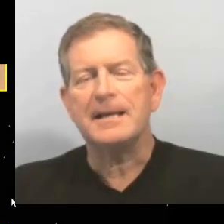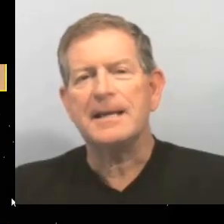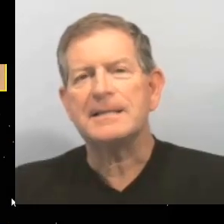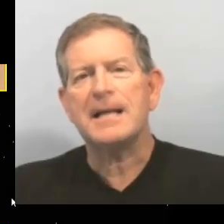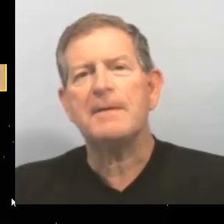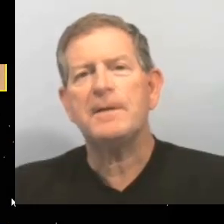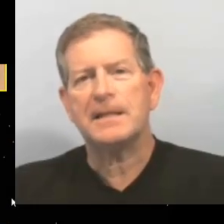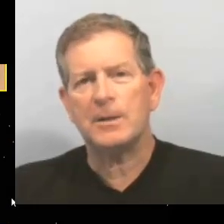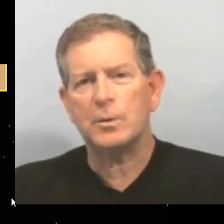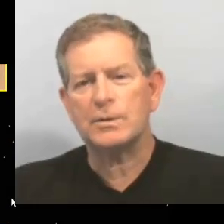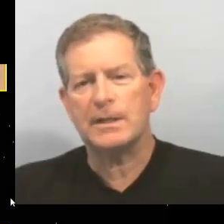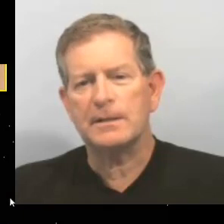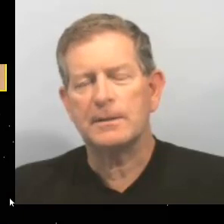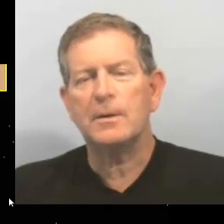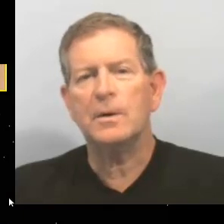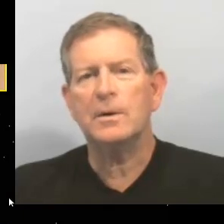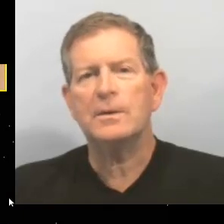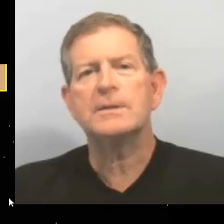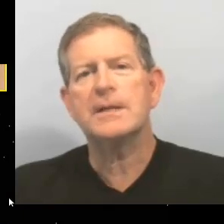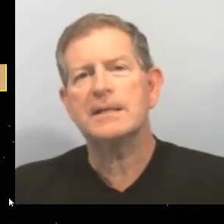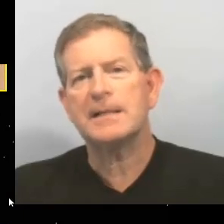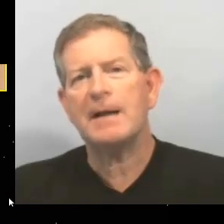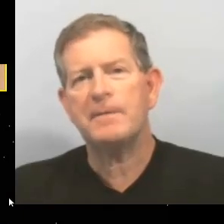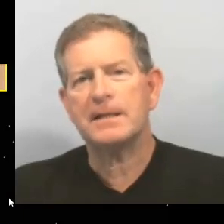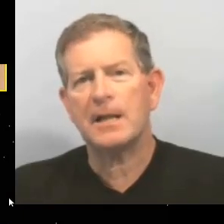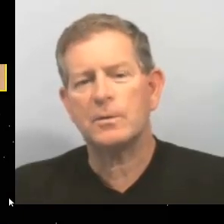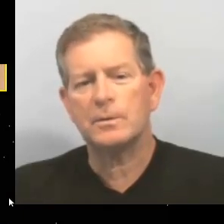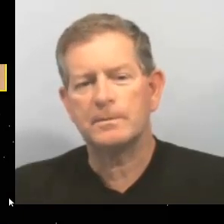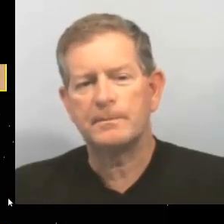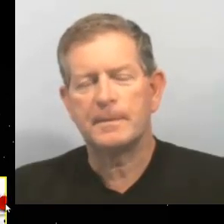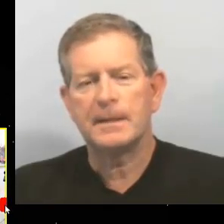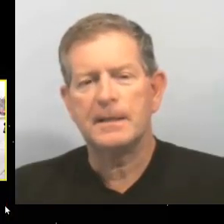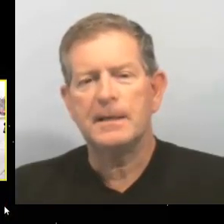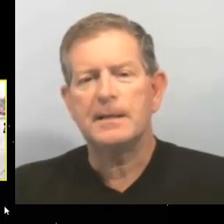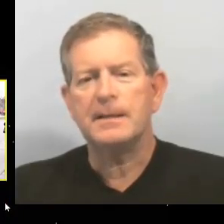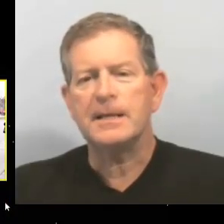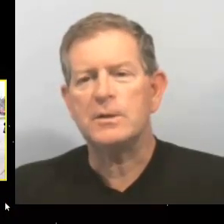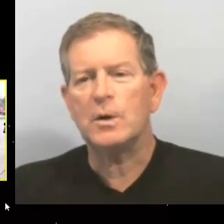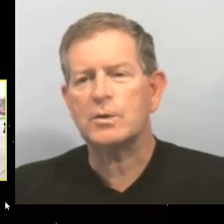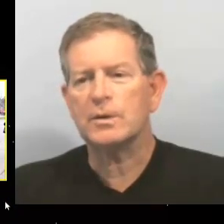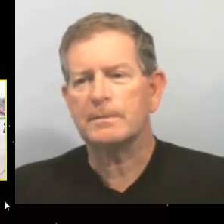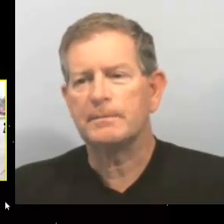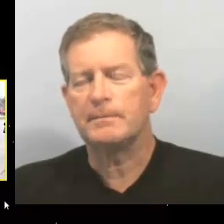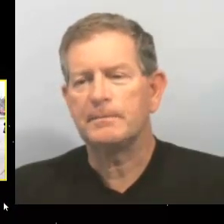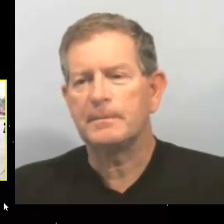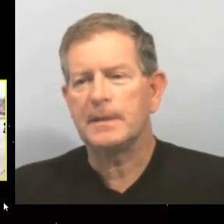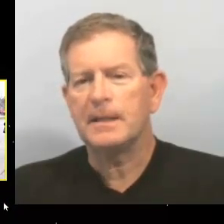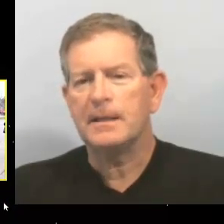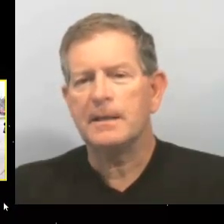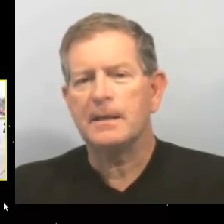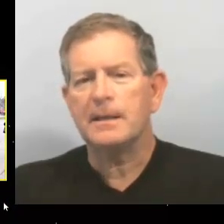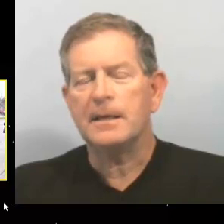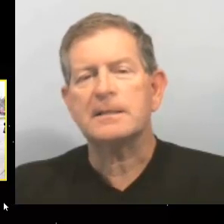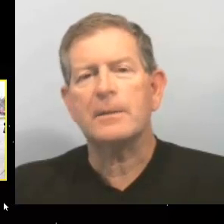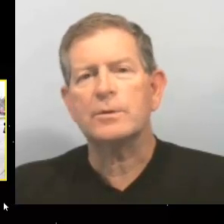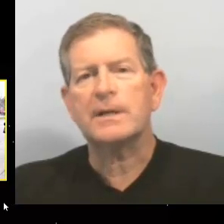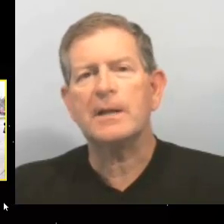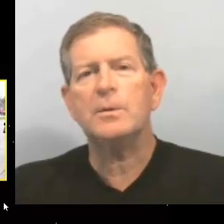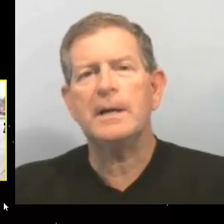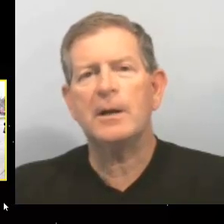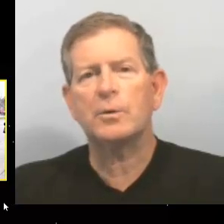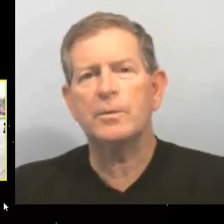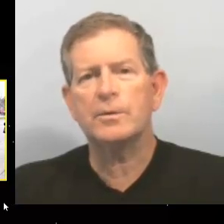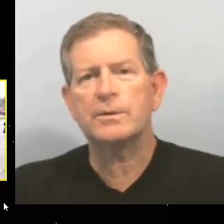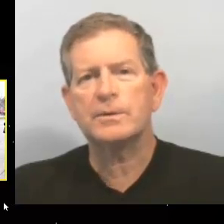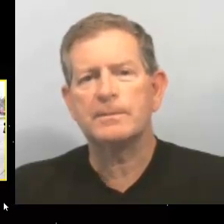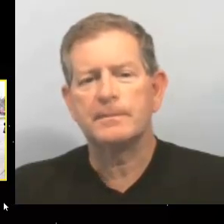¿Está afectándose o se está afectando? 18. ¿Está